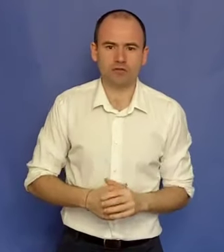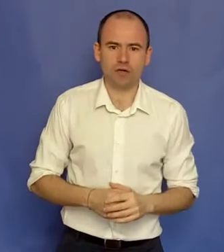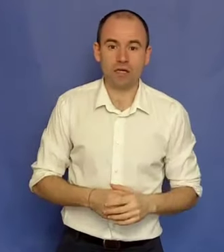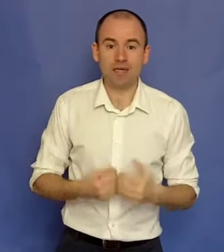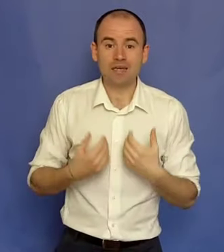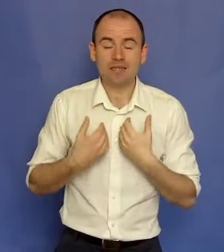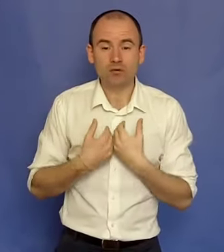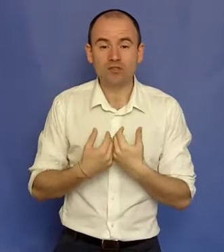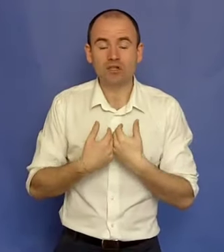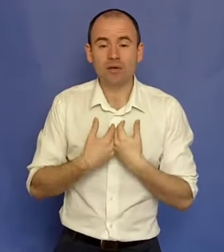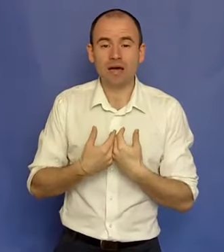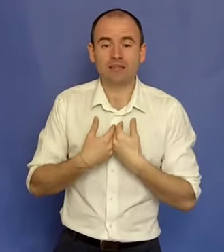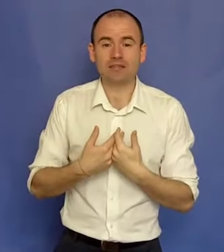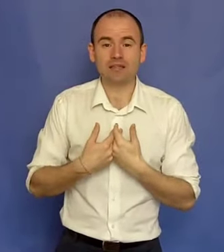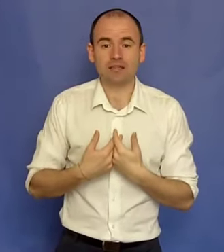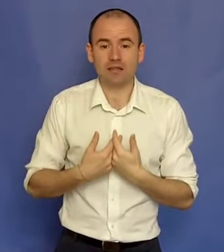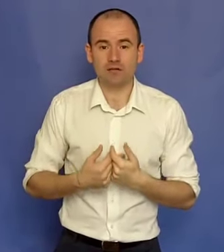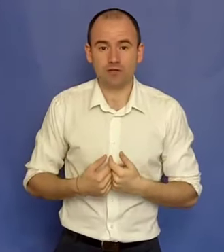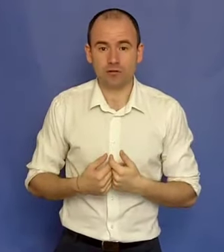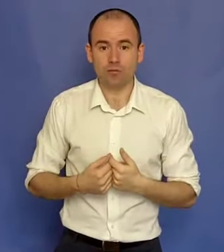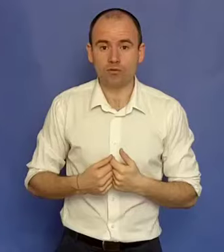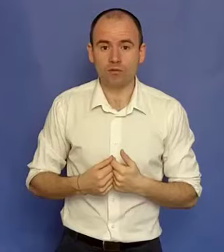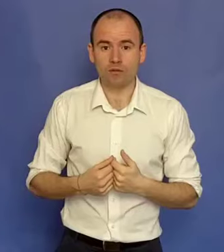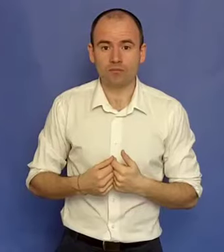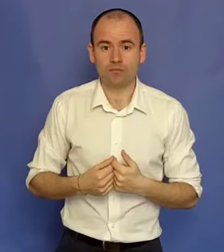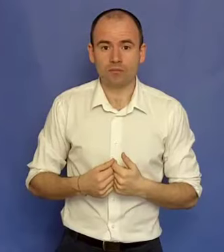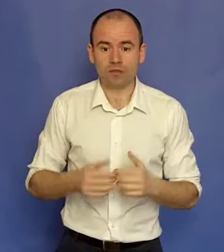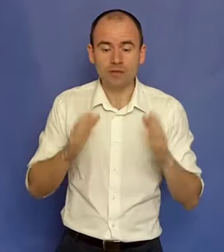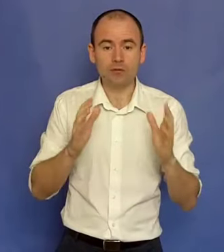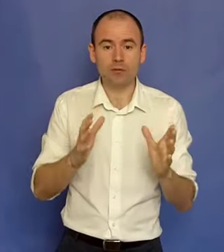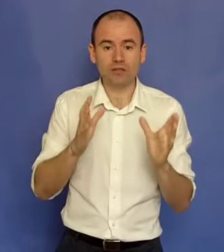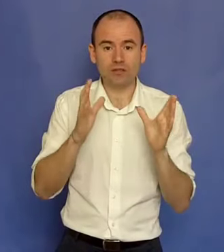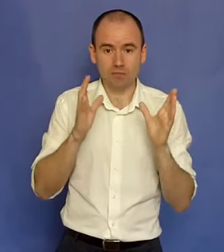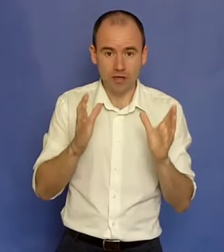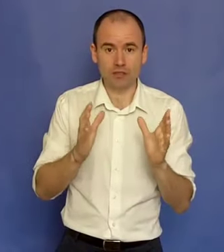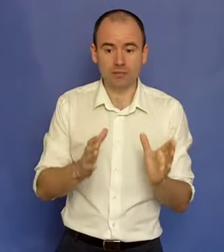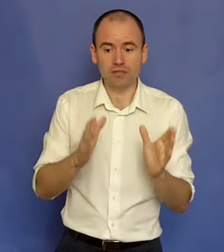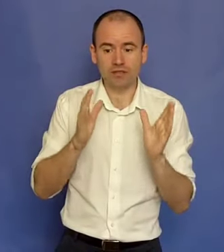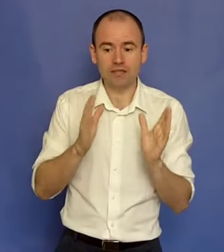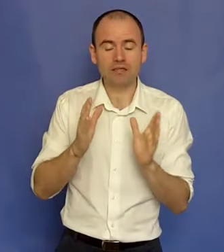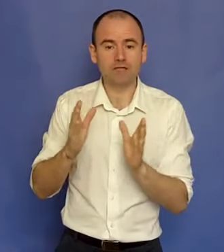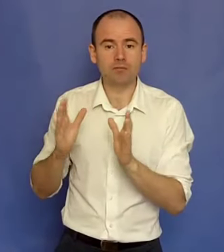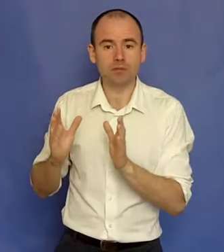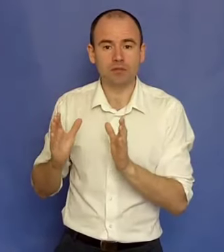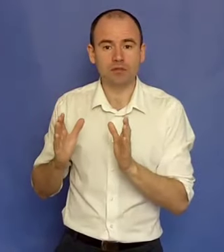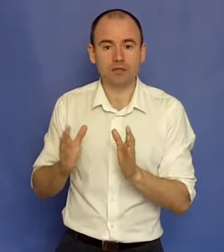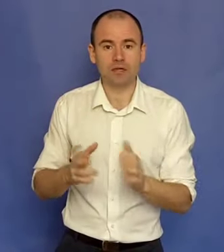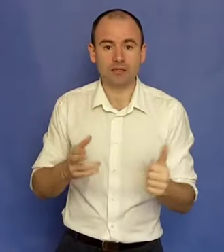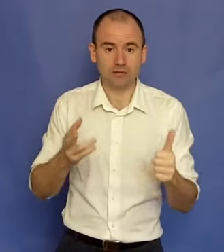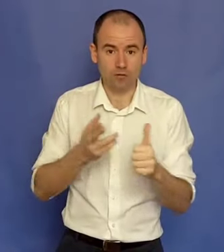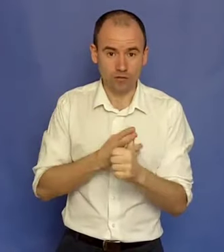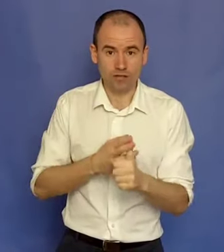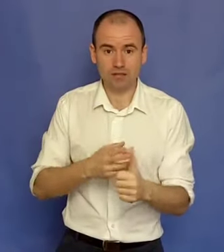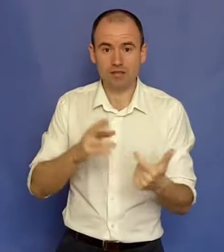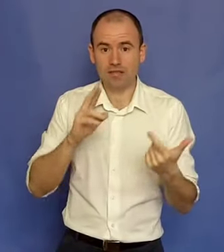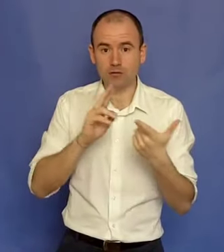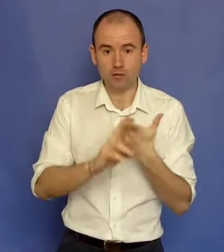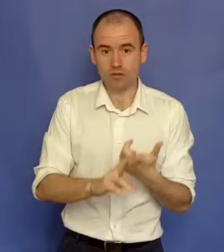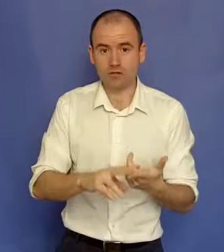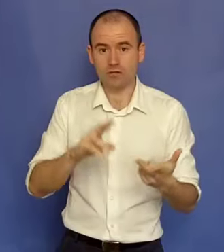ceva. Eu sunt cel mai antitalentat la afacere om posibil. Tipul meu este Myers-Briggs, este in-o-pun, da? Introvertit, intuitiv,